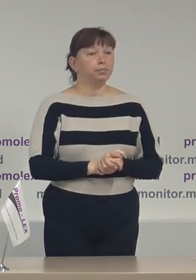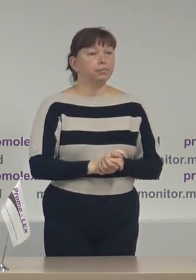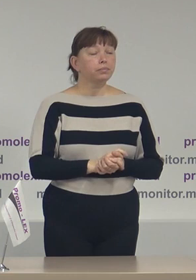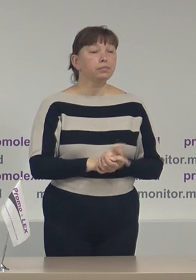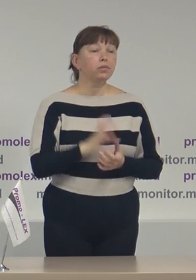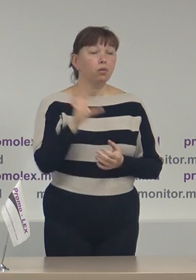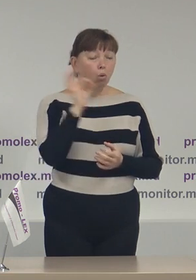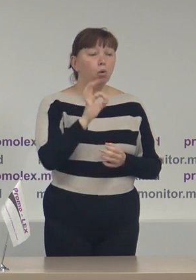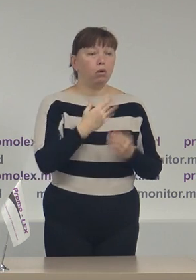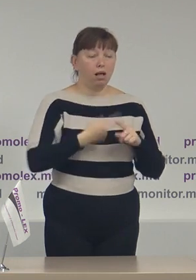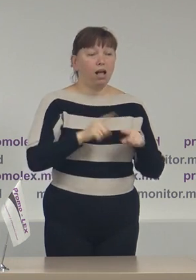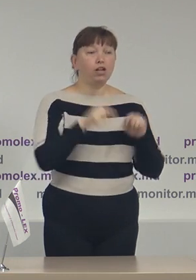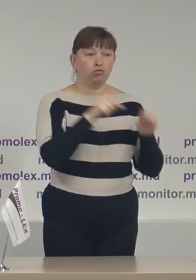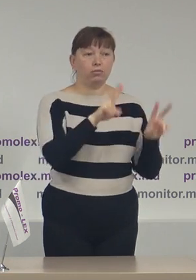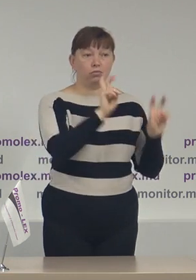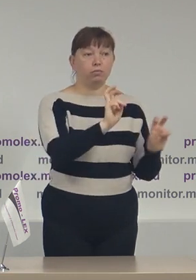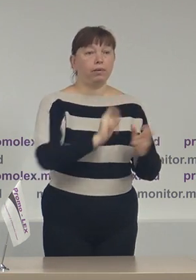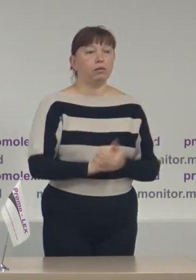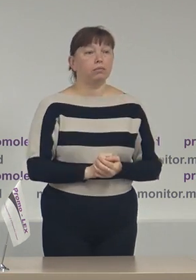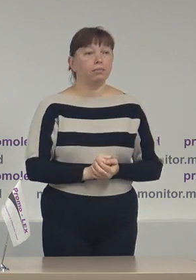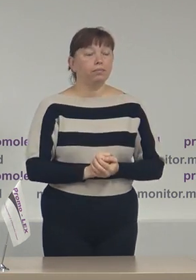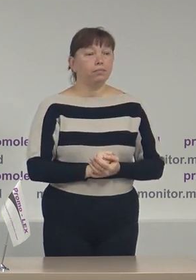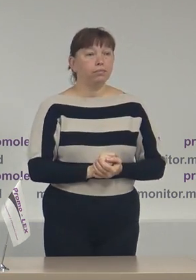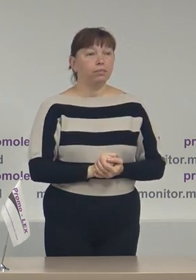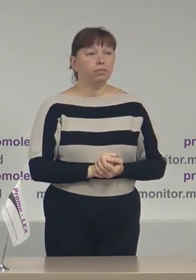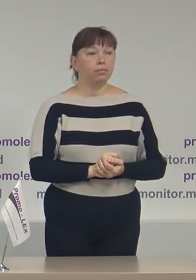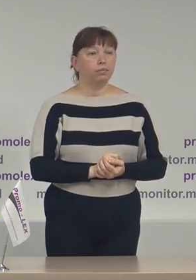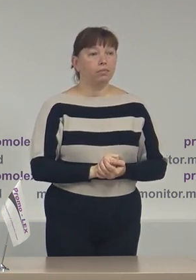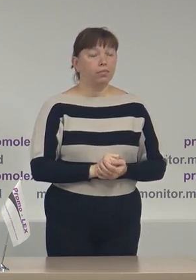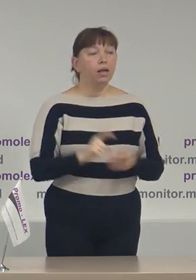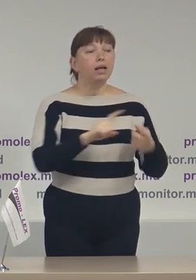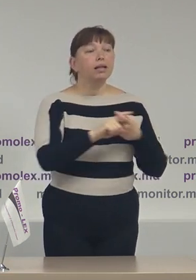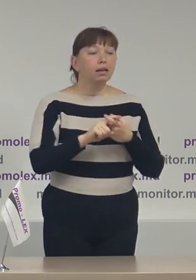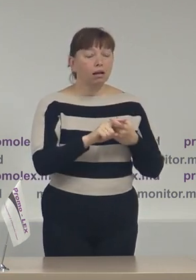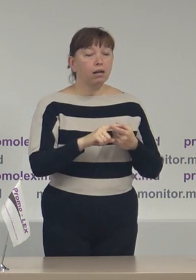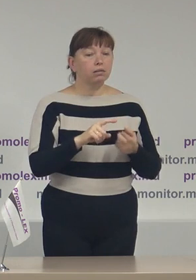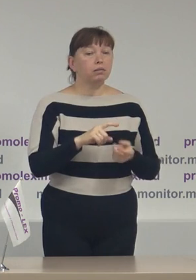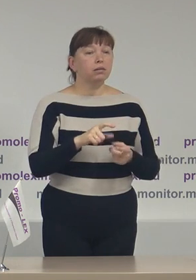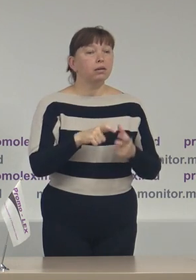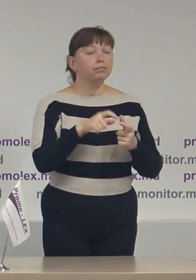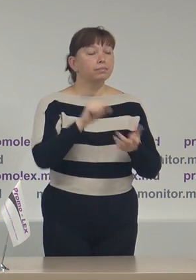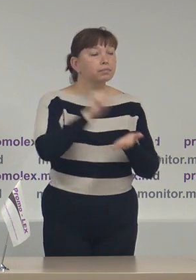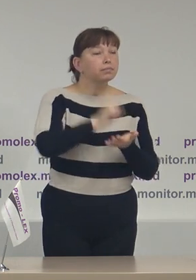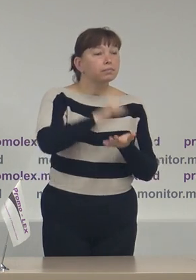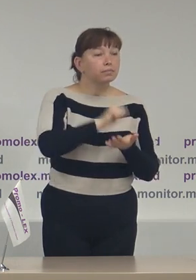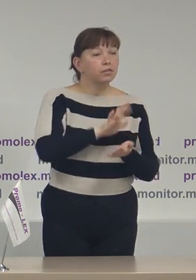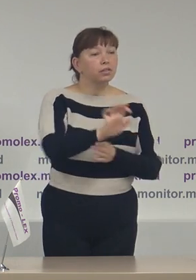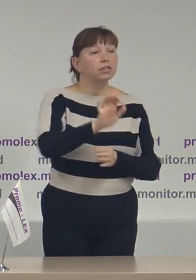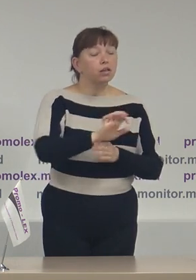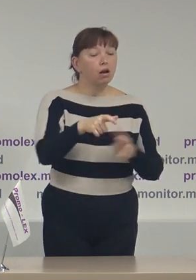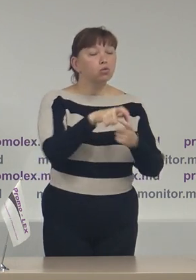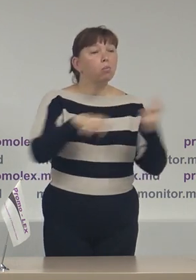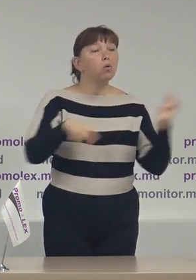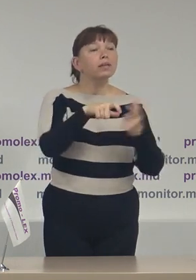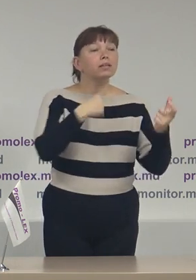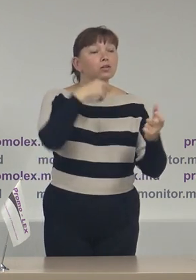referire la acest subiect legat de tirajul buletinilor de vot să